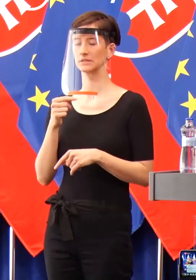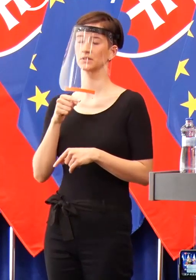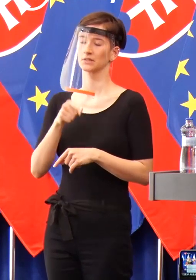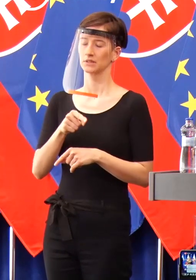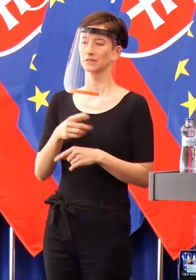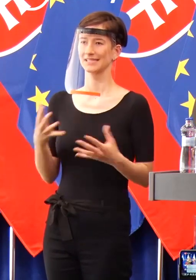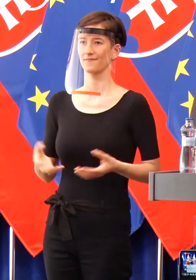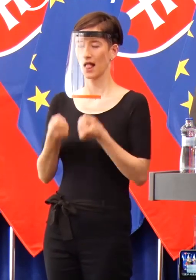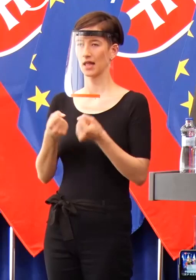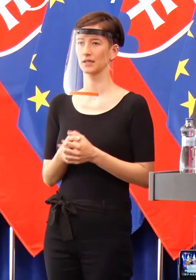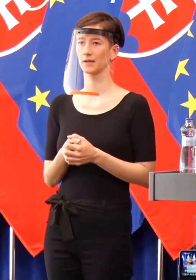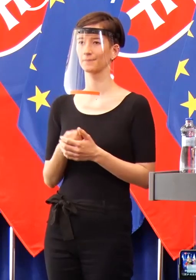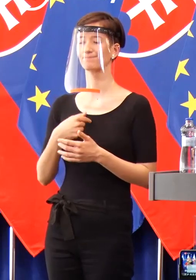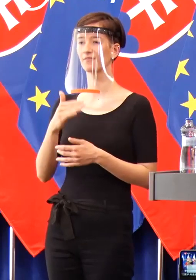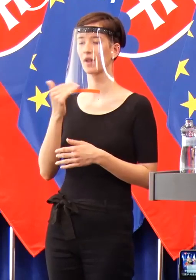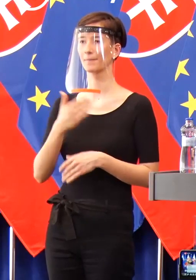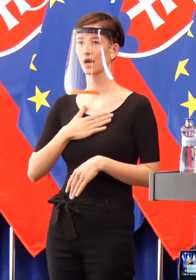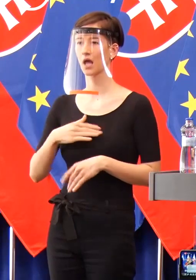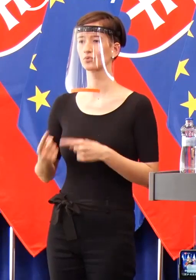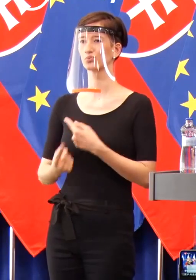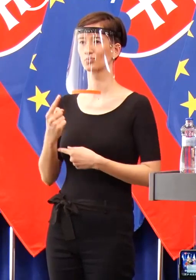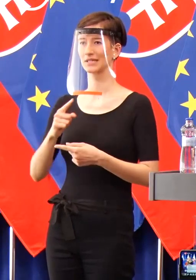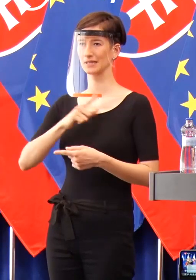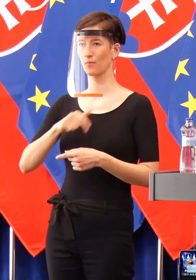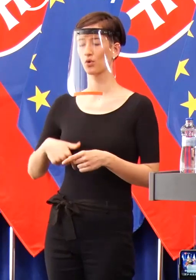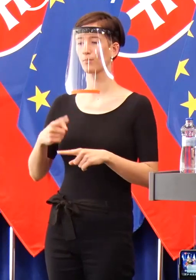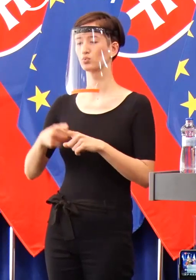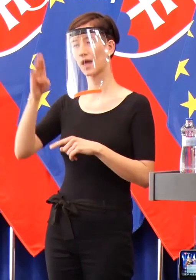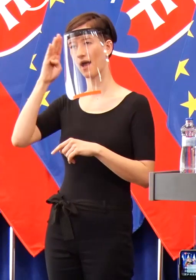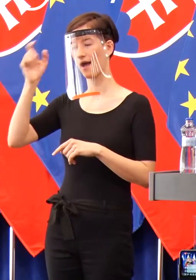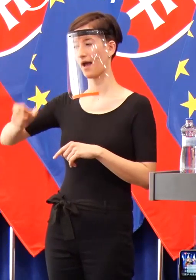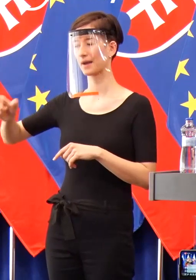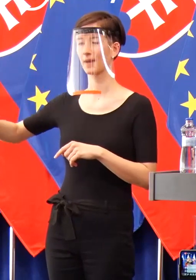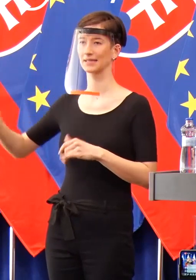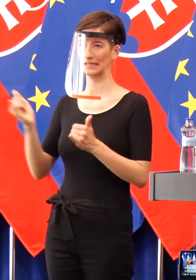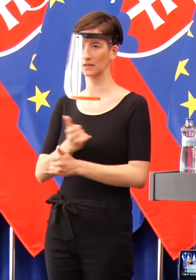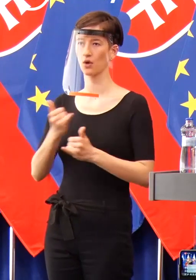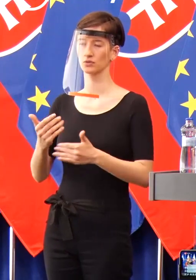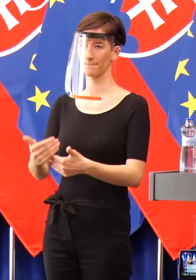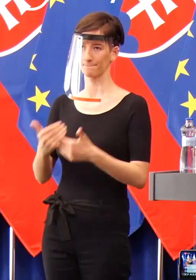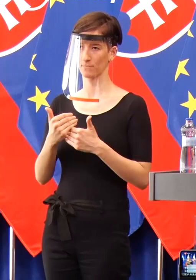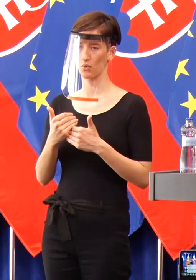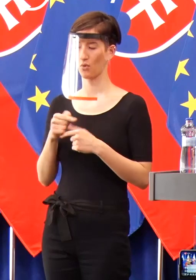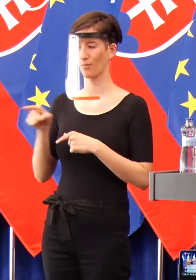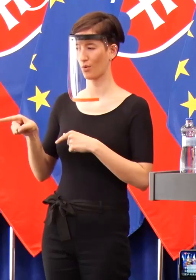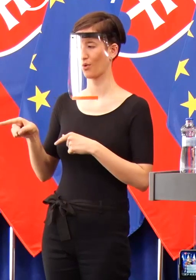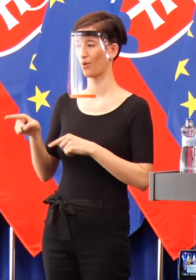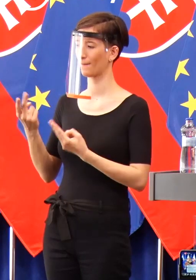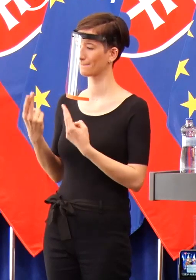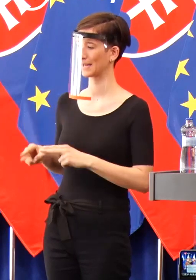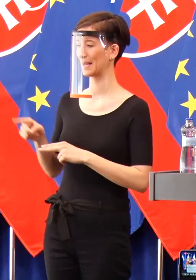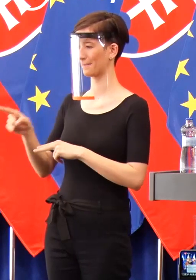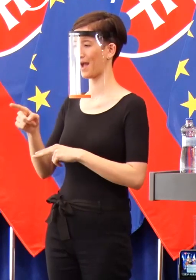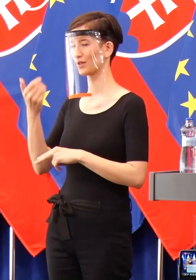armáda a hygienici nám pomohli časť týchto importovaných prípadov